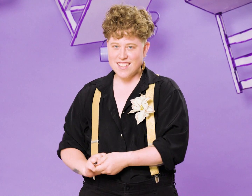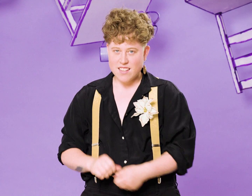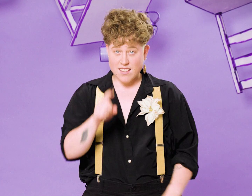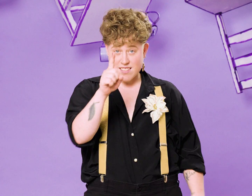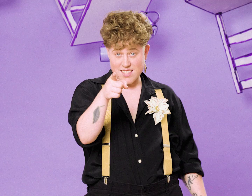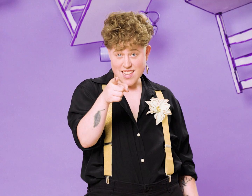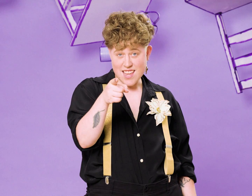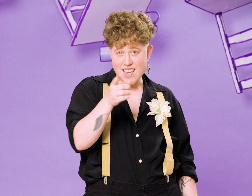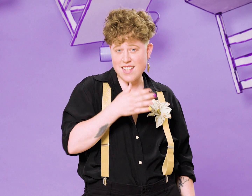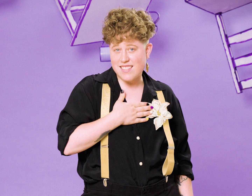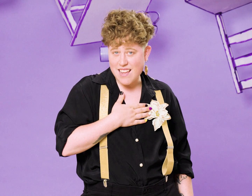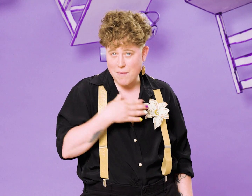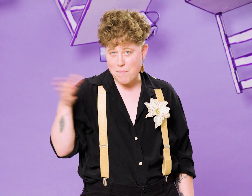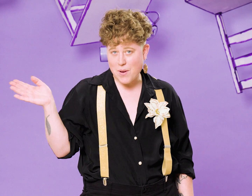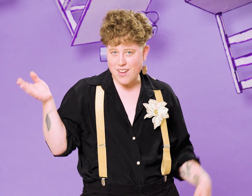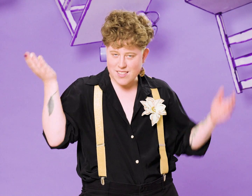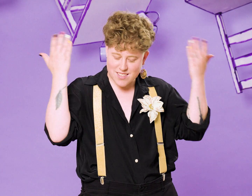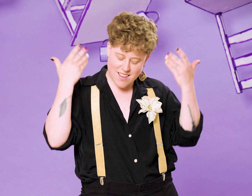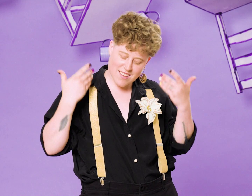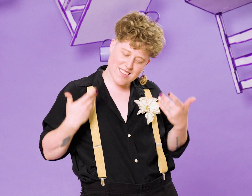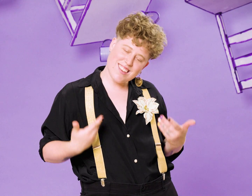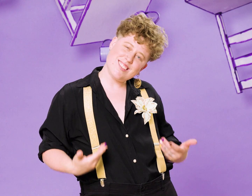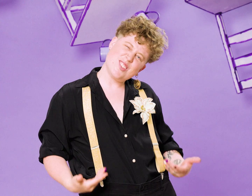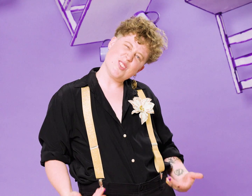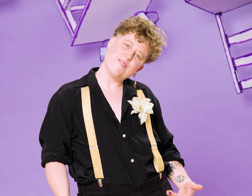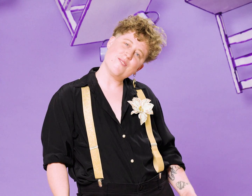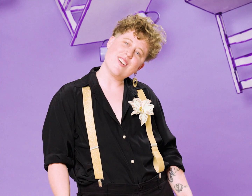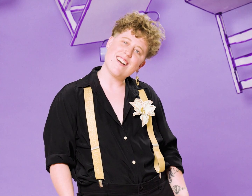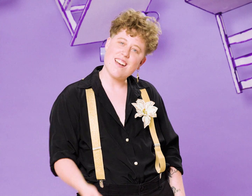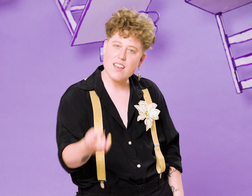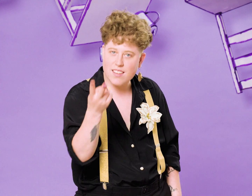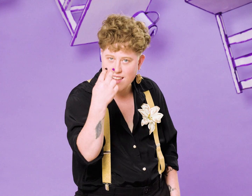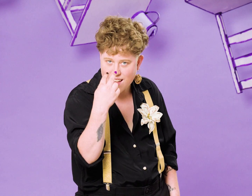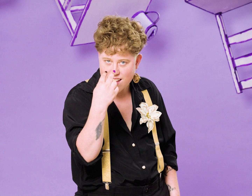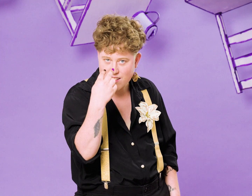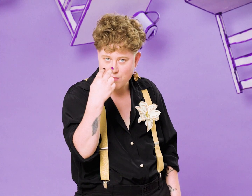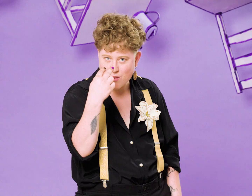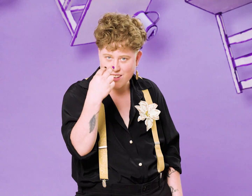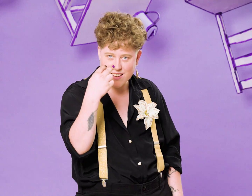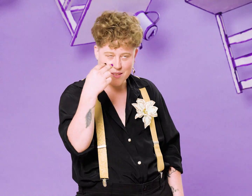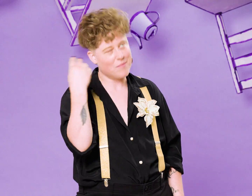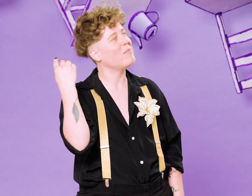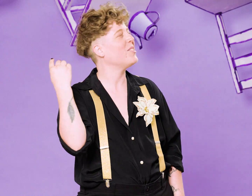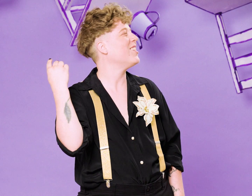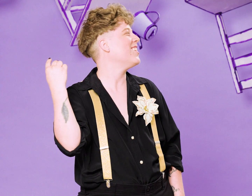Si t'aimes pas ce que tu vois, regarde-moi un peu